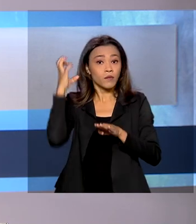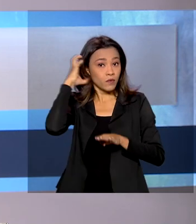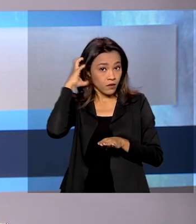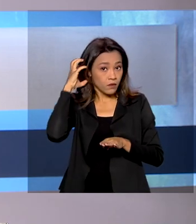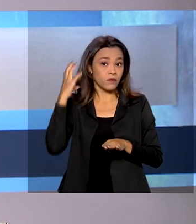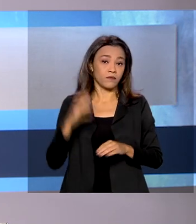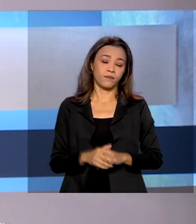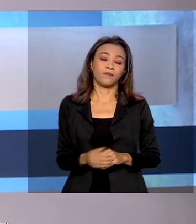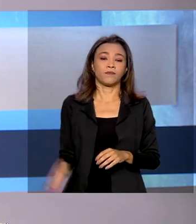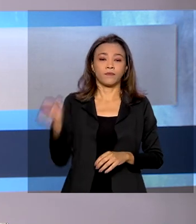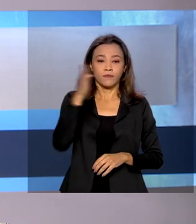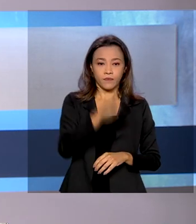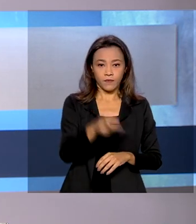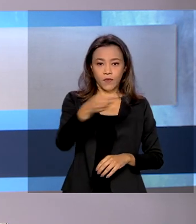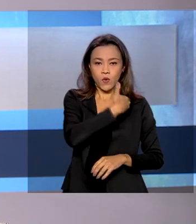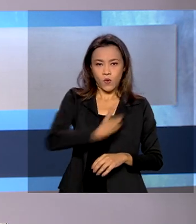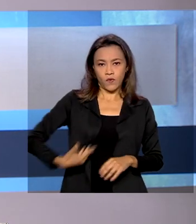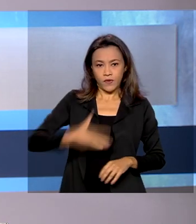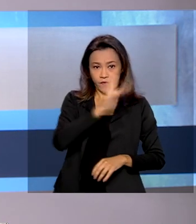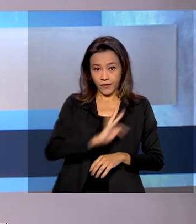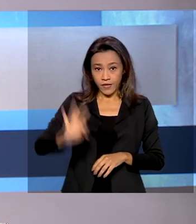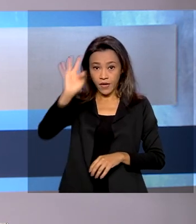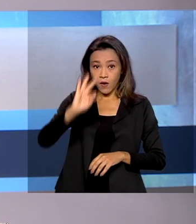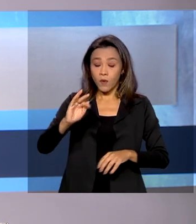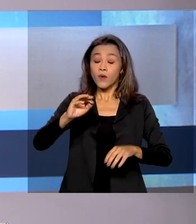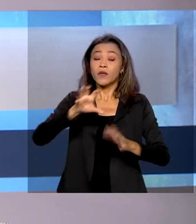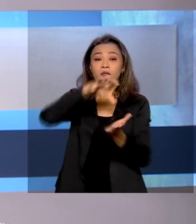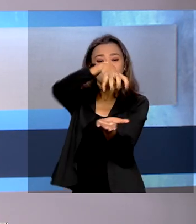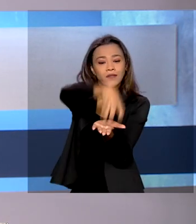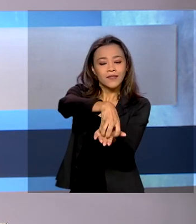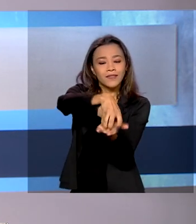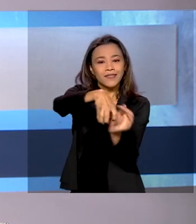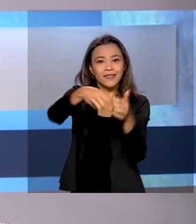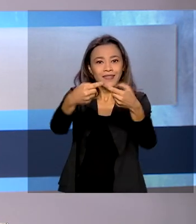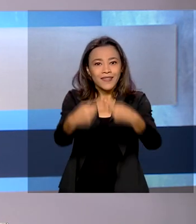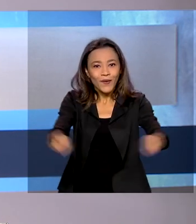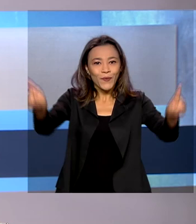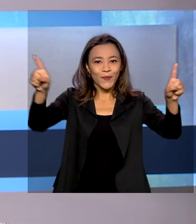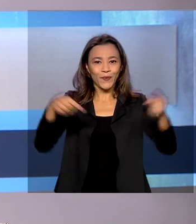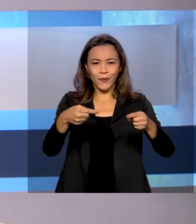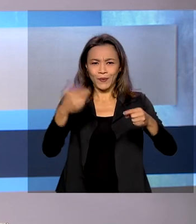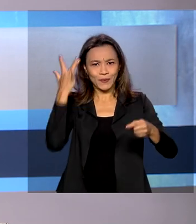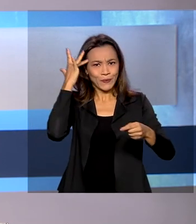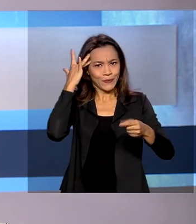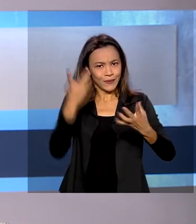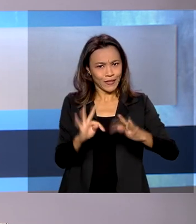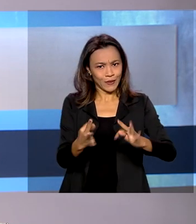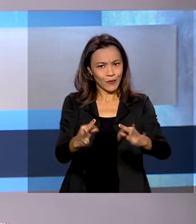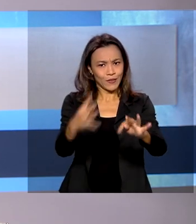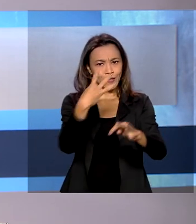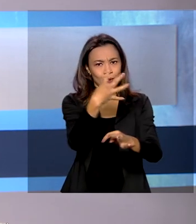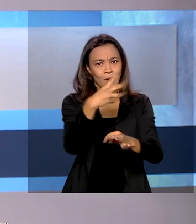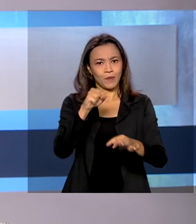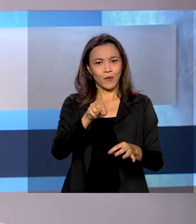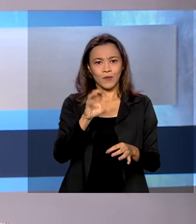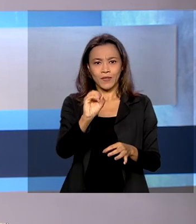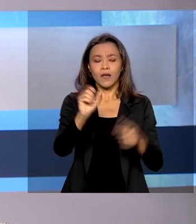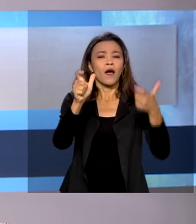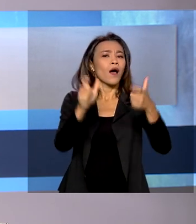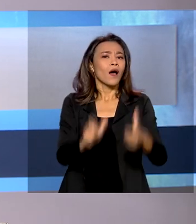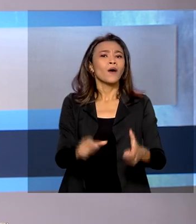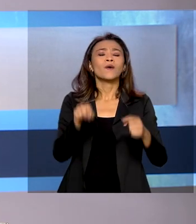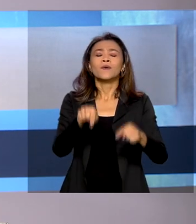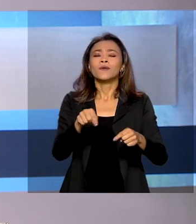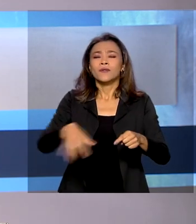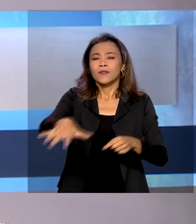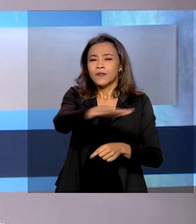O governo federal inaugurou o primeiro Centro de Excelência em Tecnologia 4.0 em Sorocaba, interior de São Paulo. O presidente Jair Bolsonaro